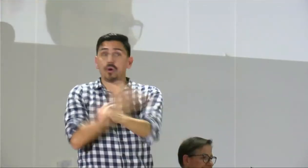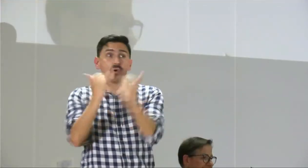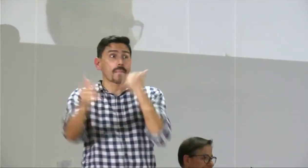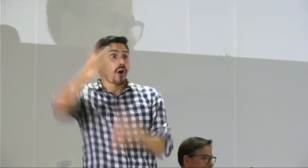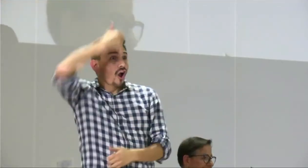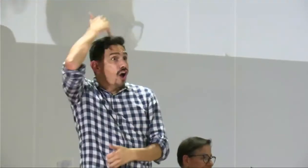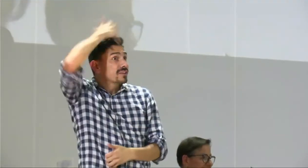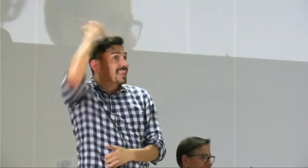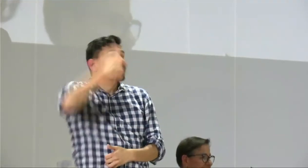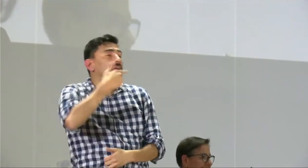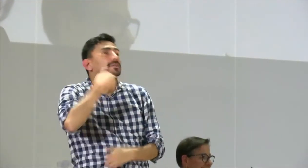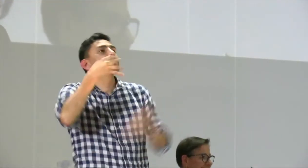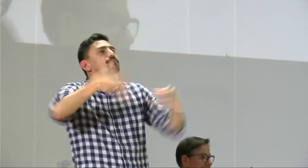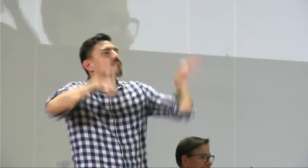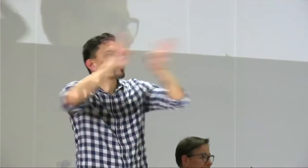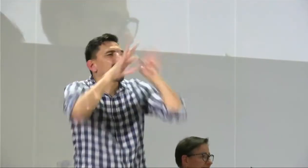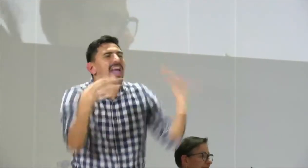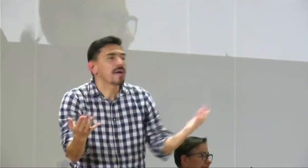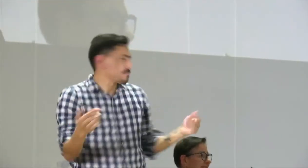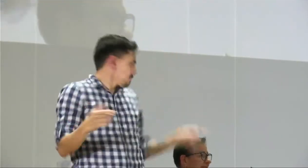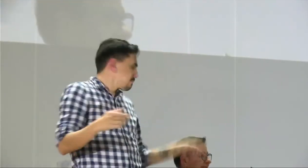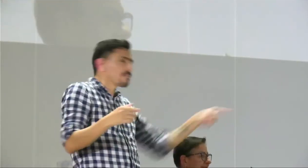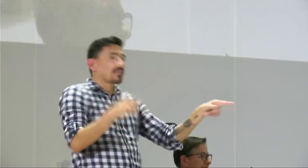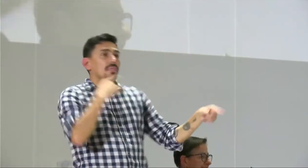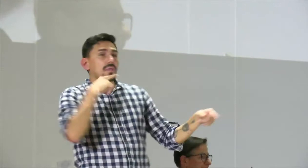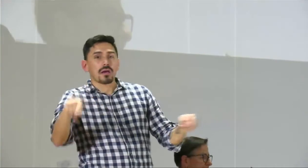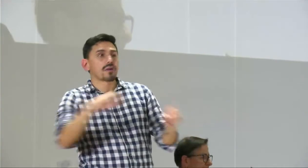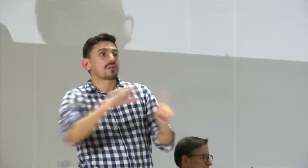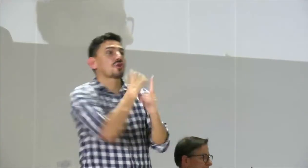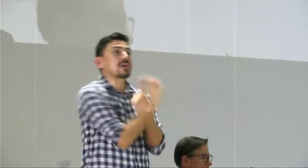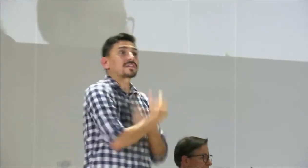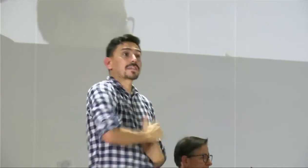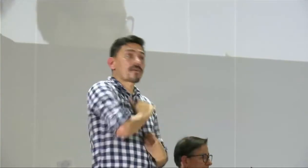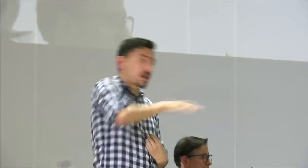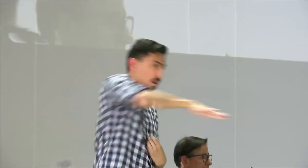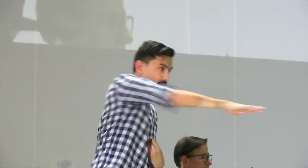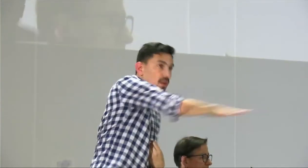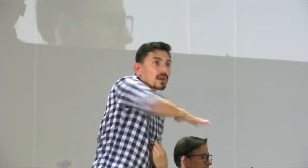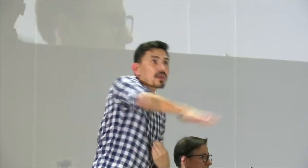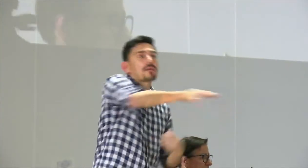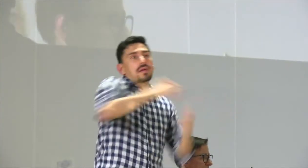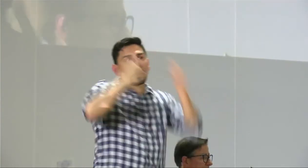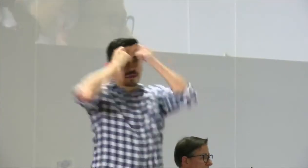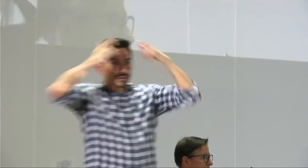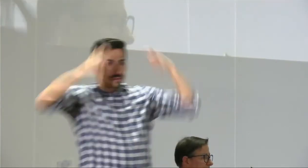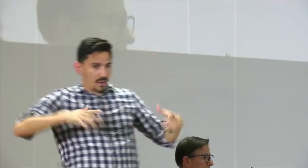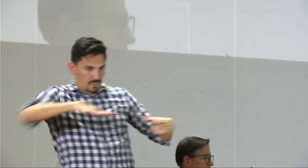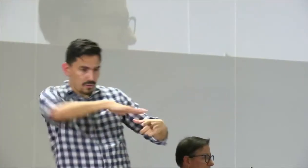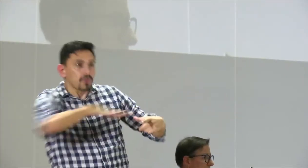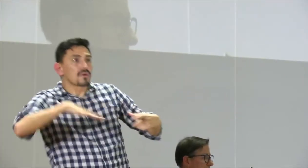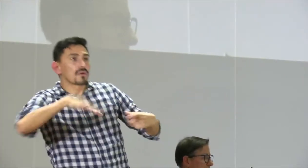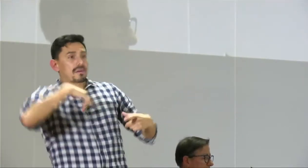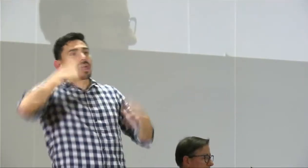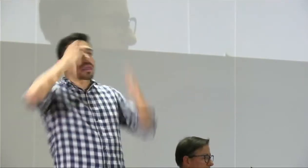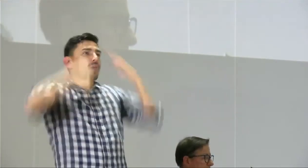lo que queremos José también nos hablaba de la que la sociedad civil y el Estado como tal es el